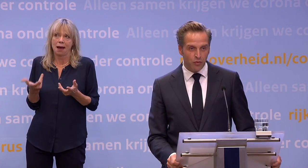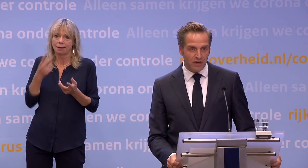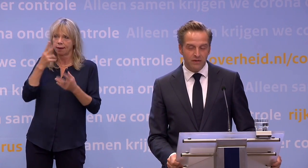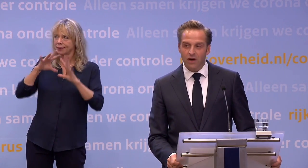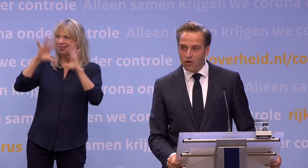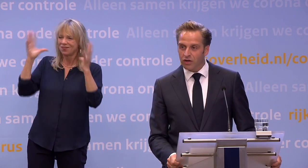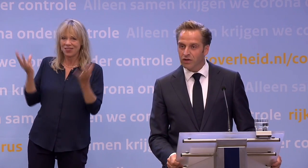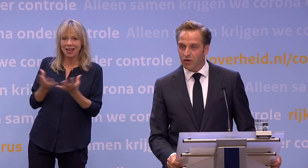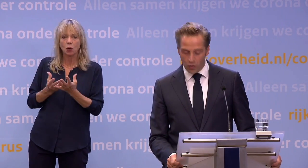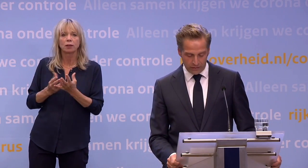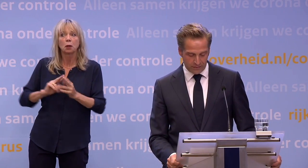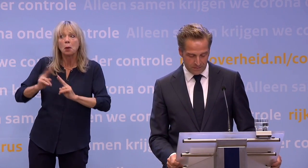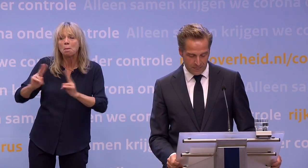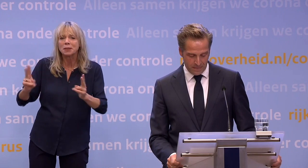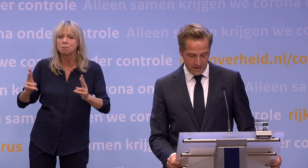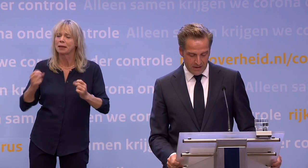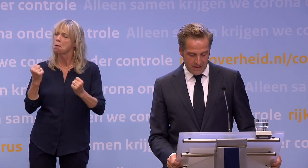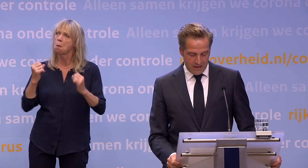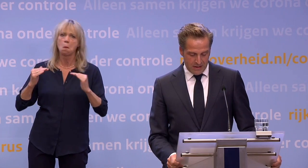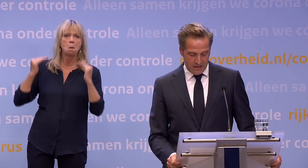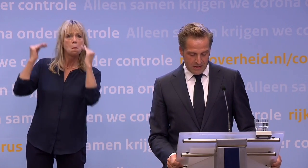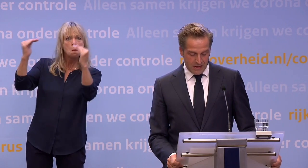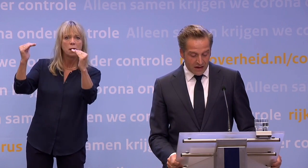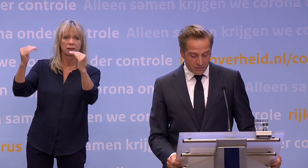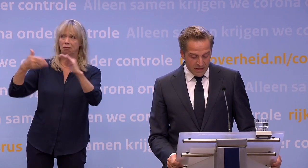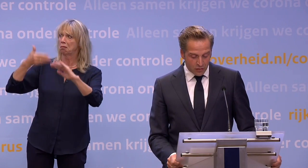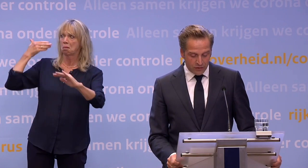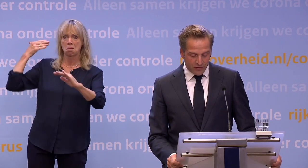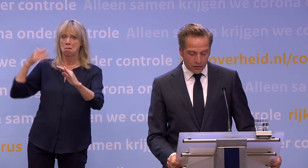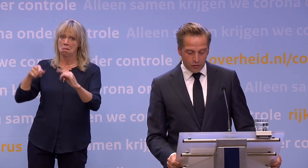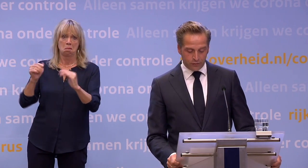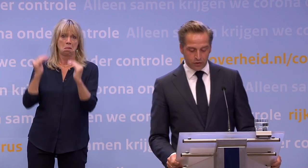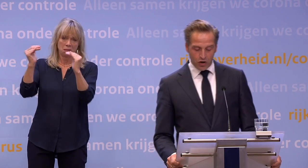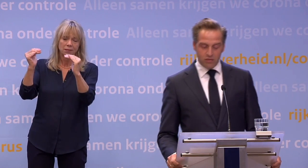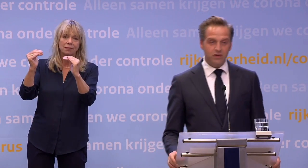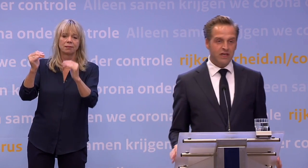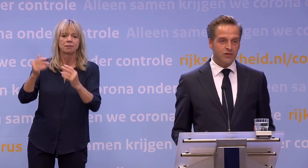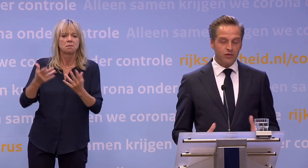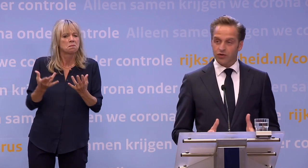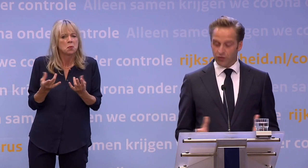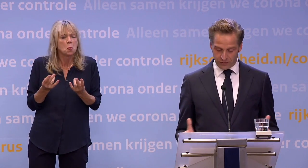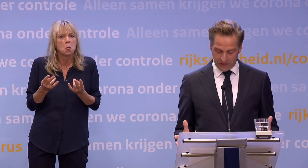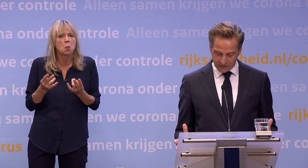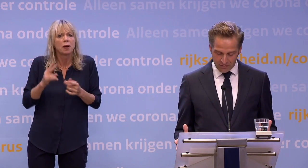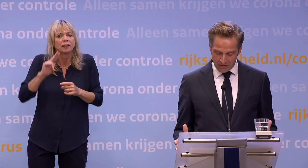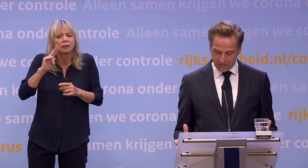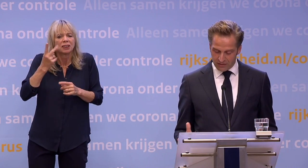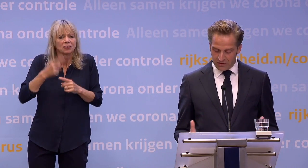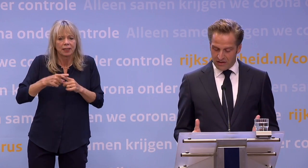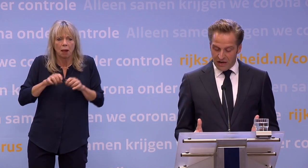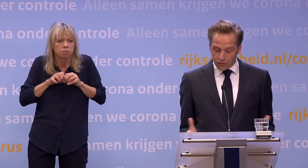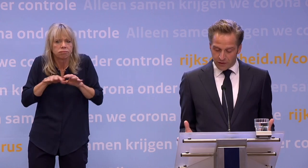op dit moment hoger dan ooit. De enige manier om die tweede golf te voorkomen... ...is door ons gezond verstand te